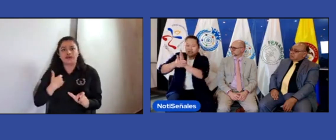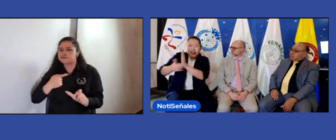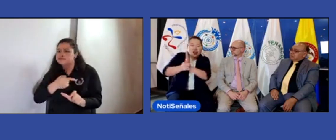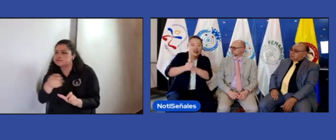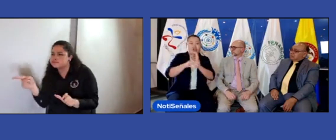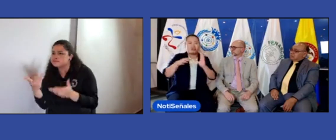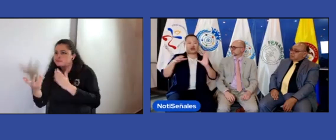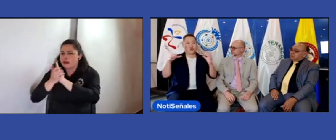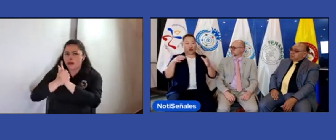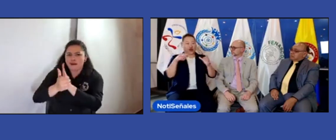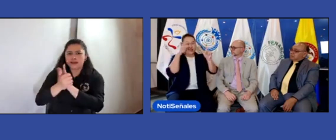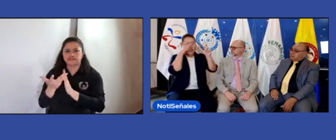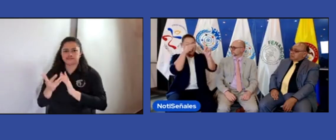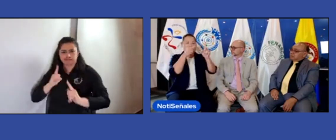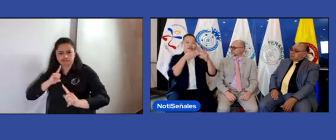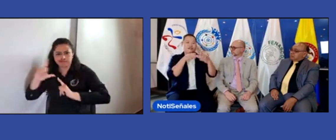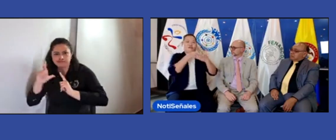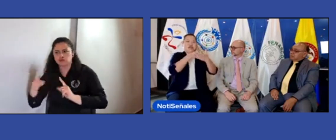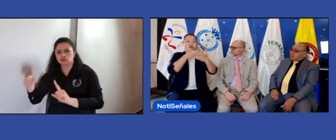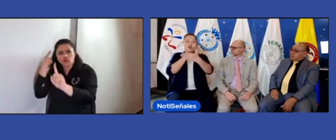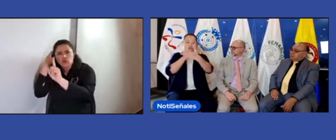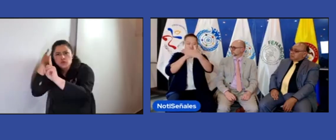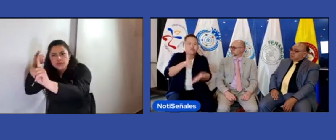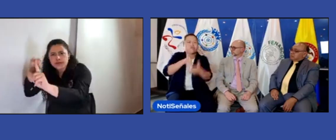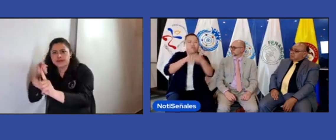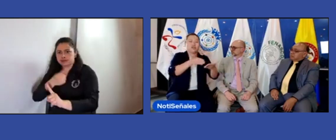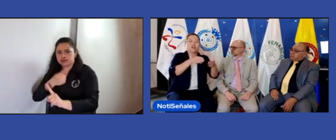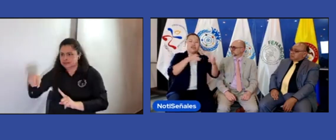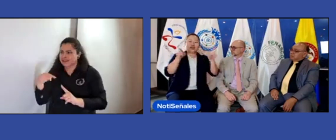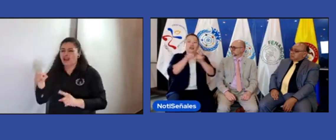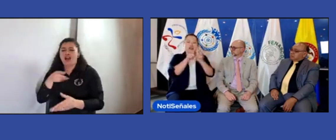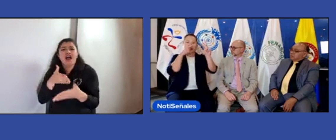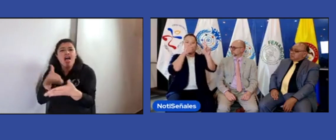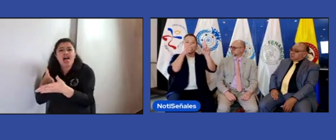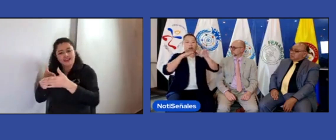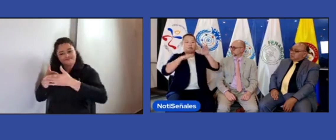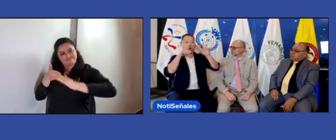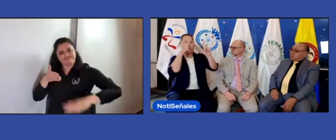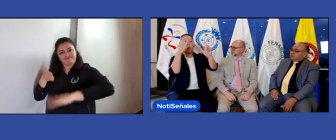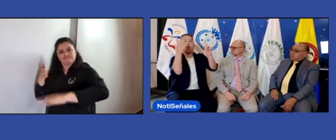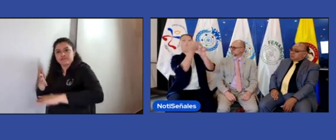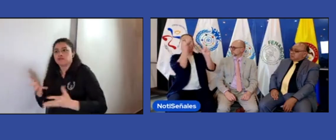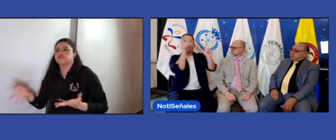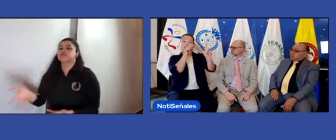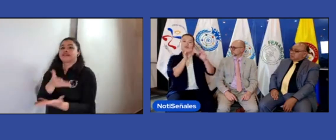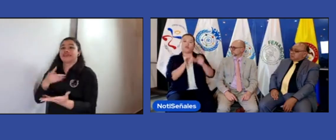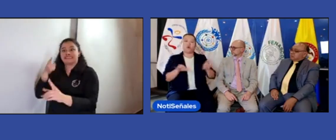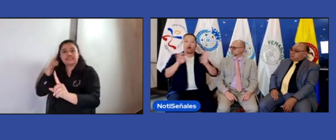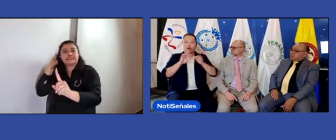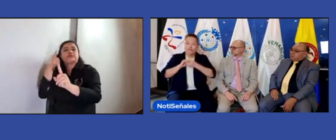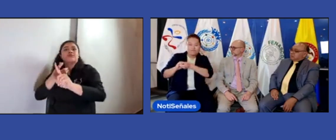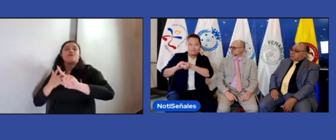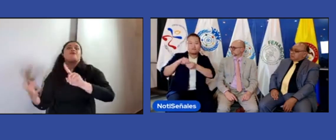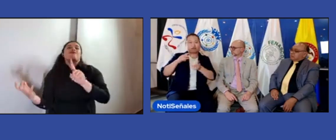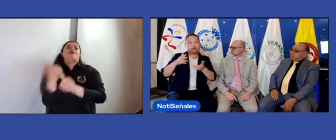Respetando las habilidades de cada una de esas asociaciones y buscando la eliminación de barreras. Buscando esos